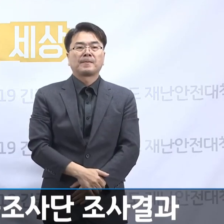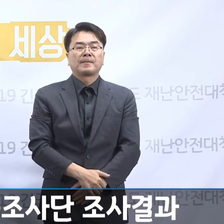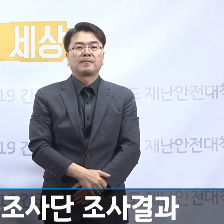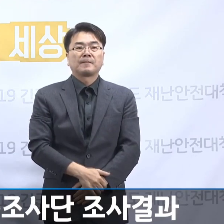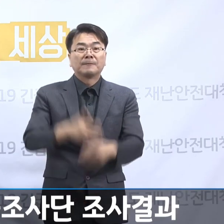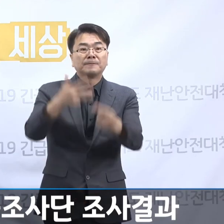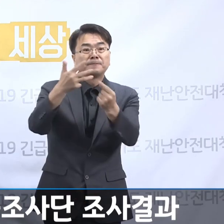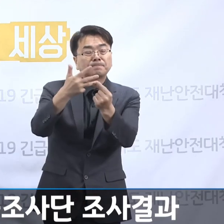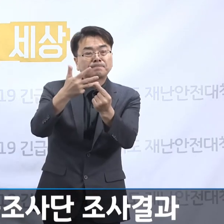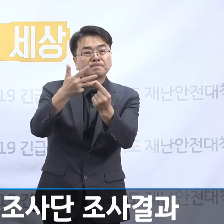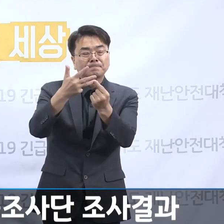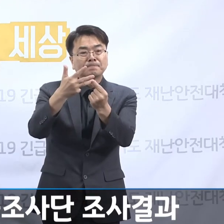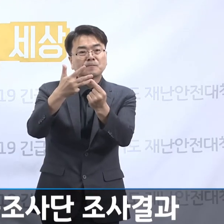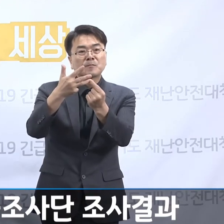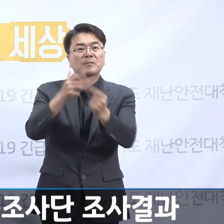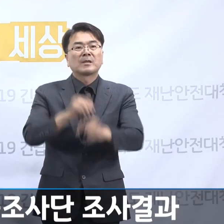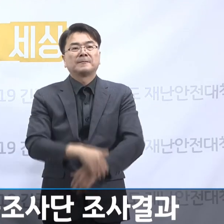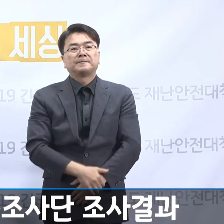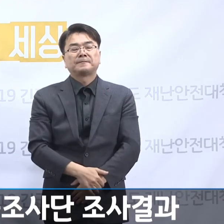여덟째,